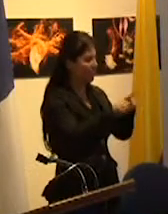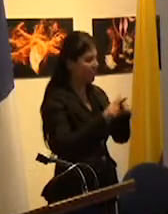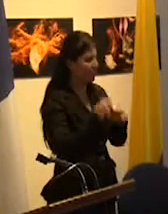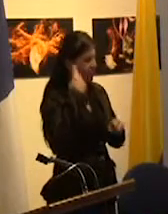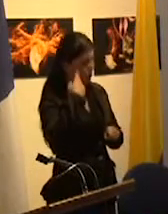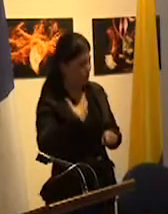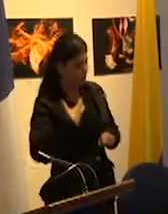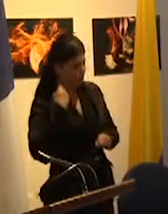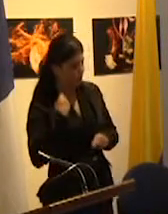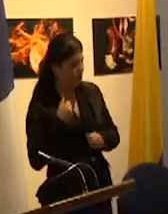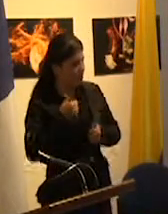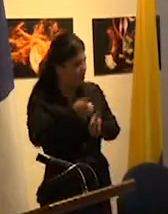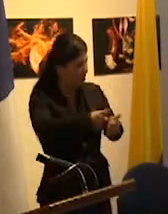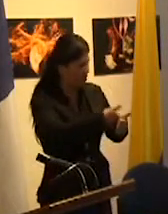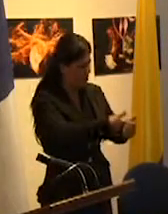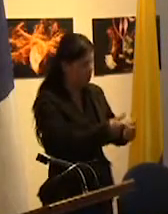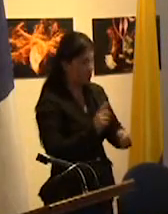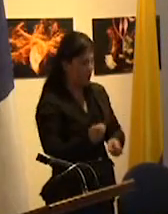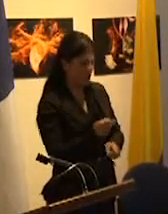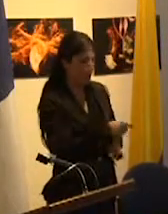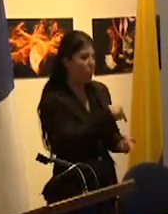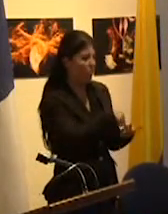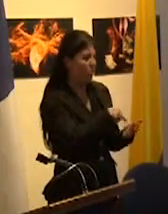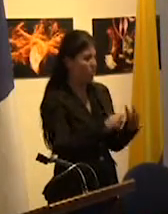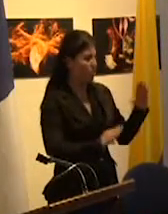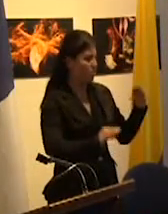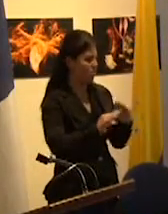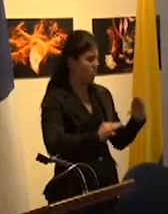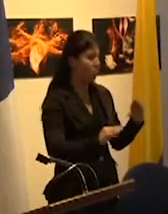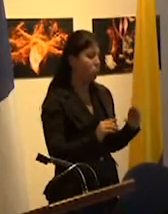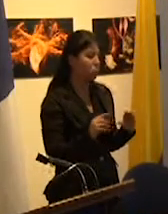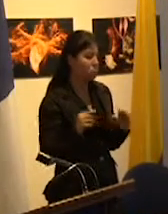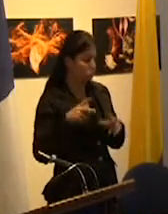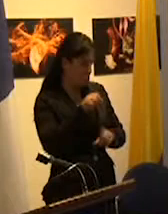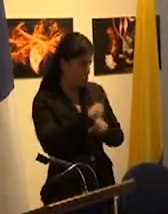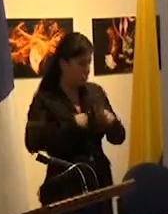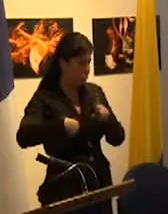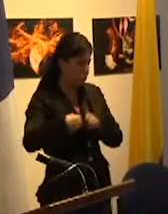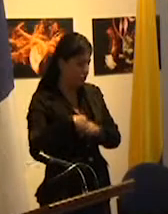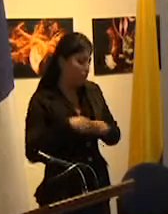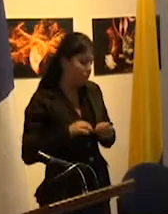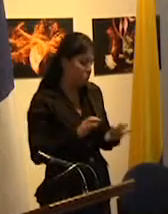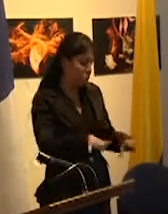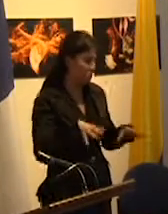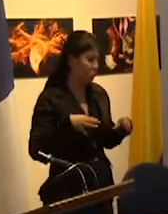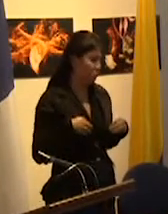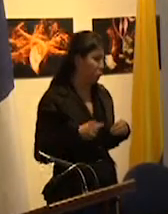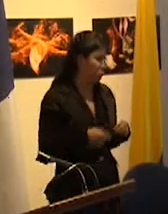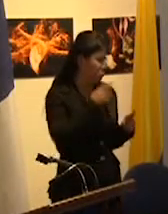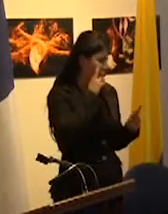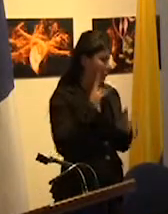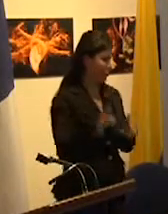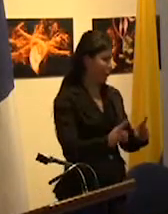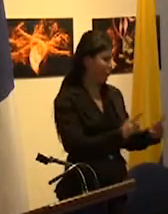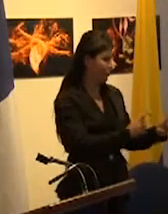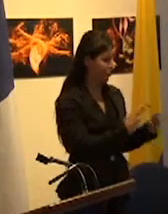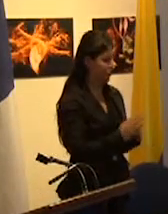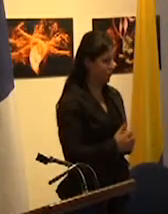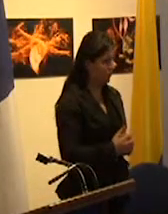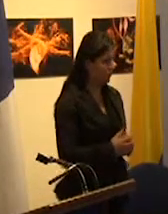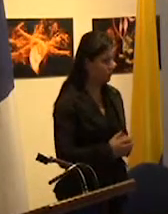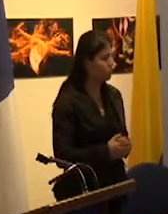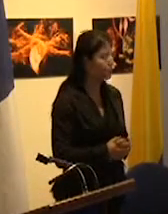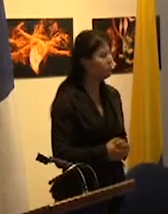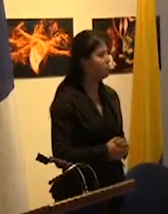historia individual de cada uno que resultan socialmente aceptadas o reconocidas de manera